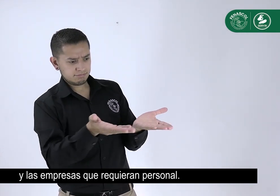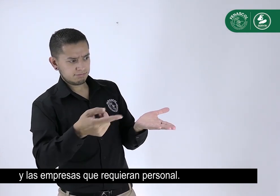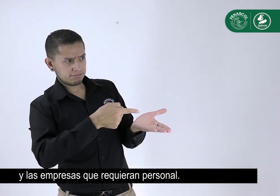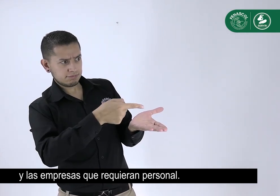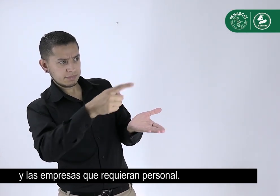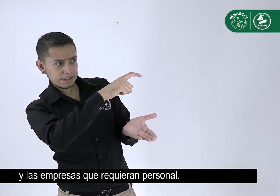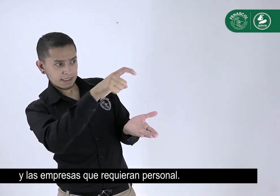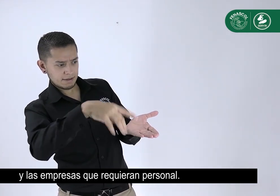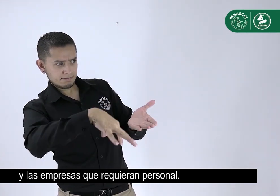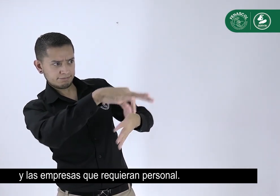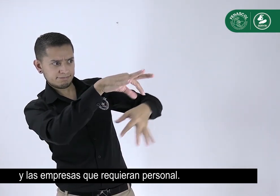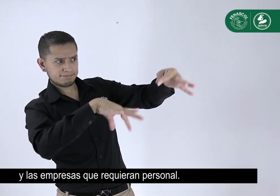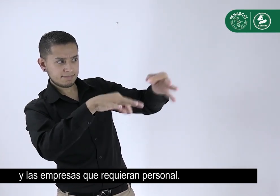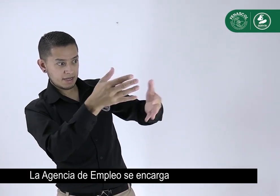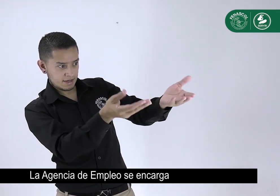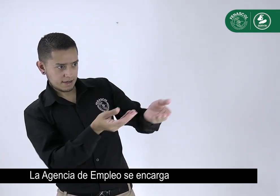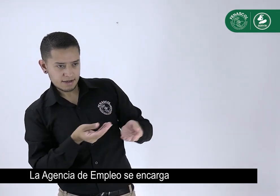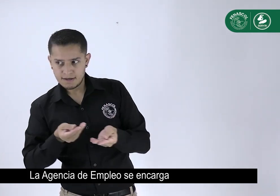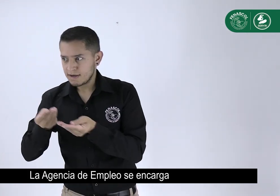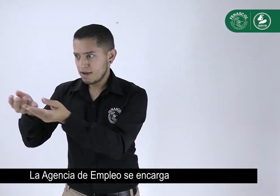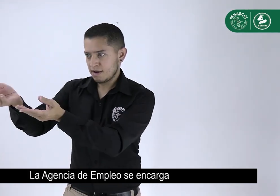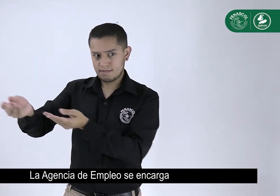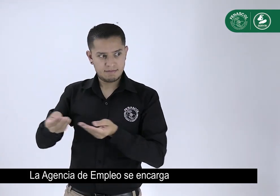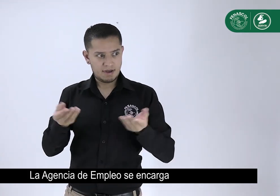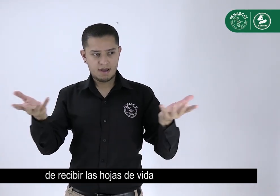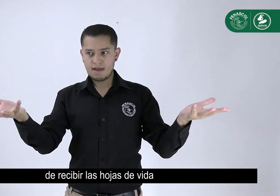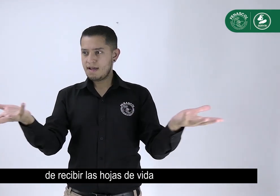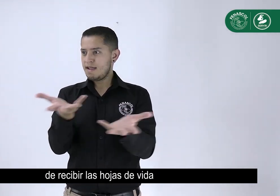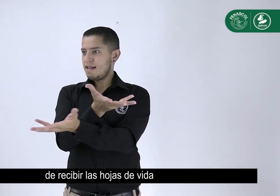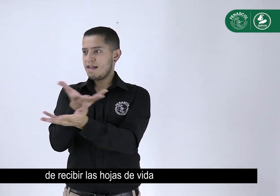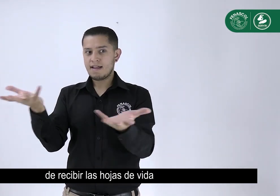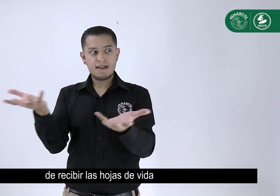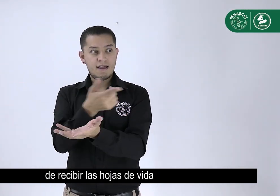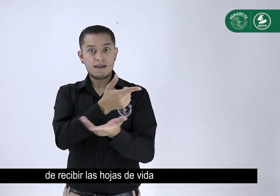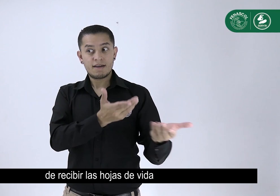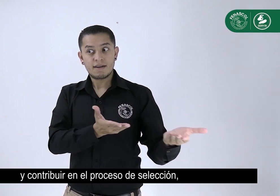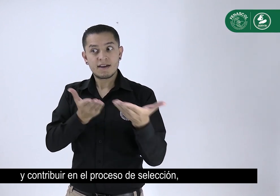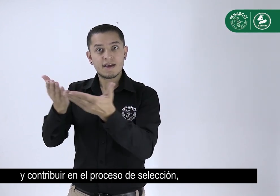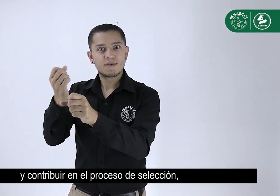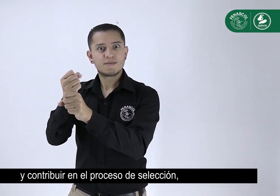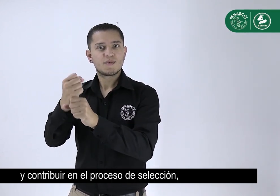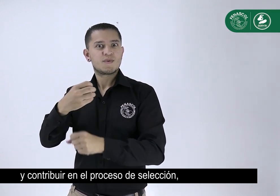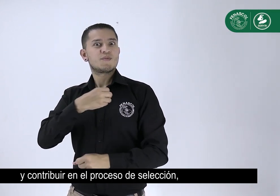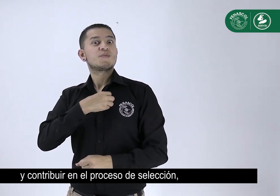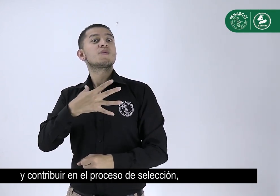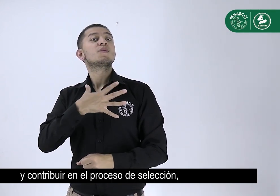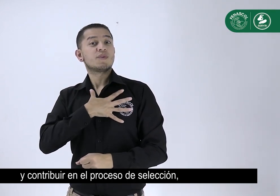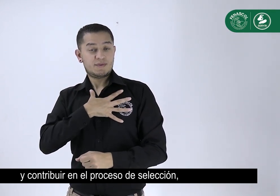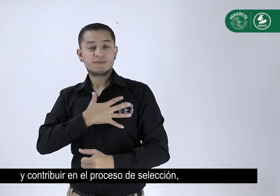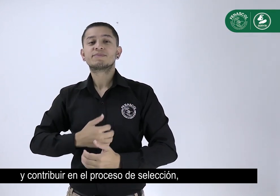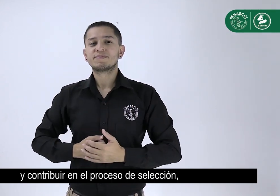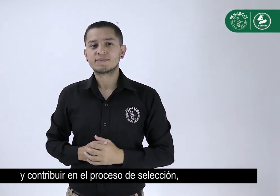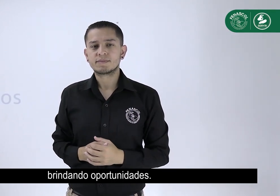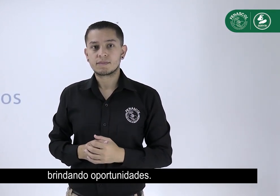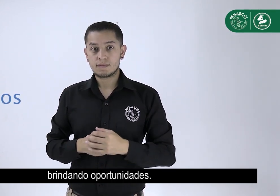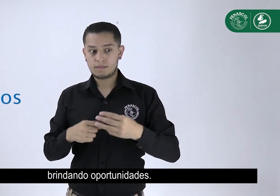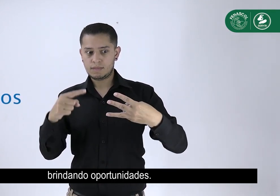que requieran personal. La agencia de empleo se encarga de recibir las hojas de vida y contribuir en el proceso de selección brindando